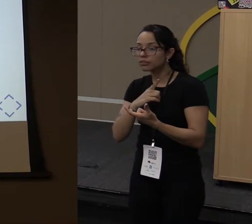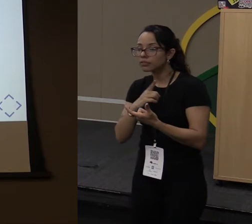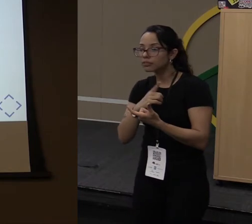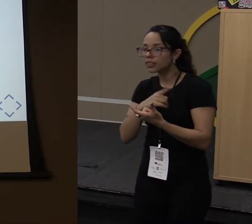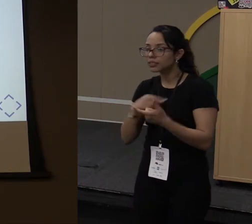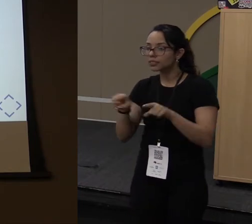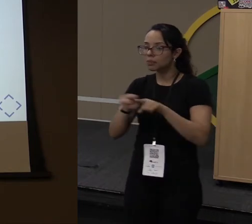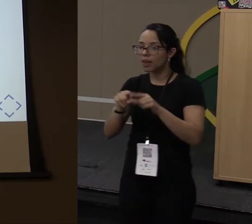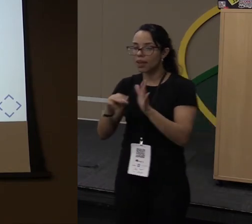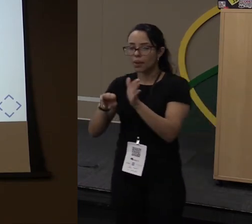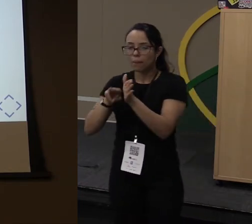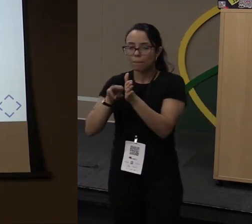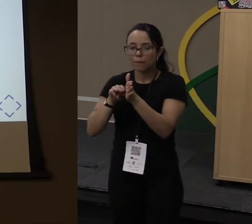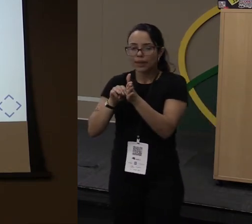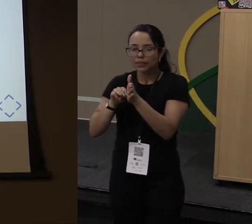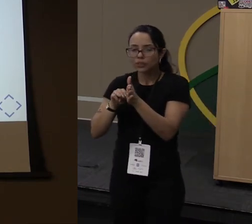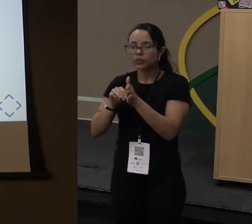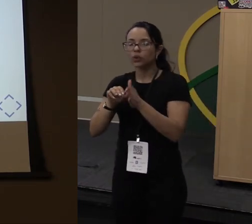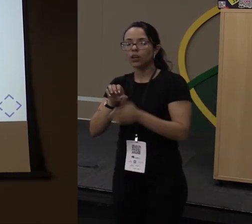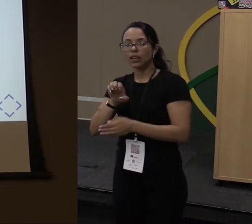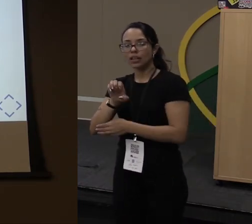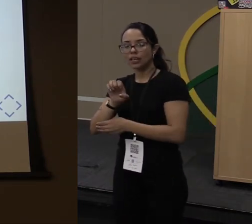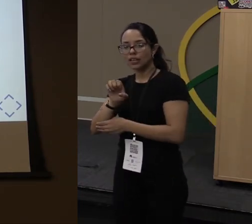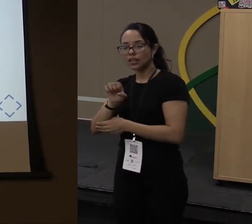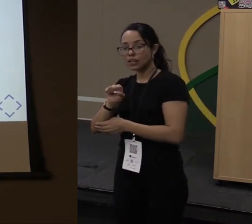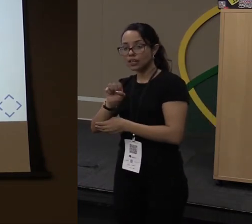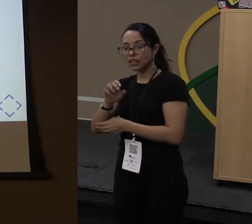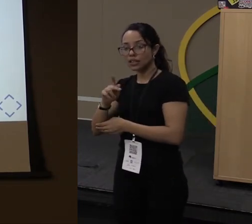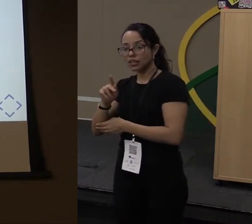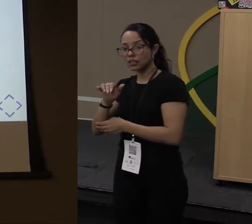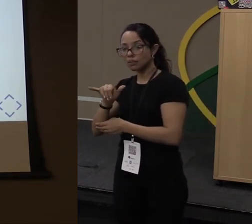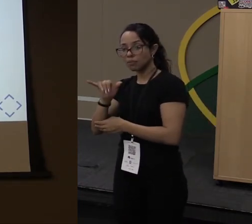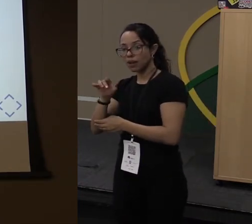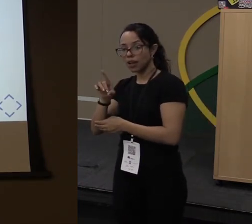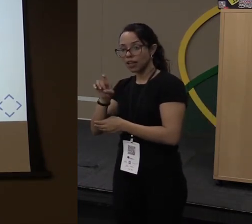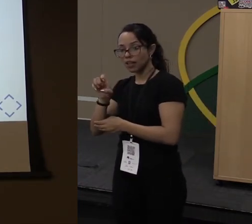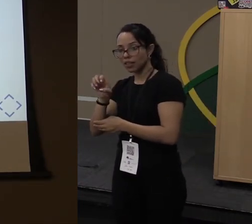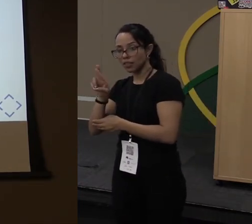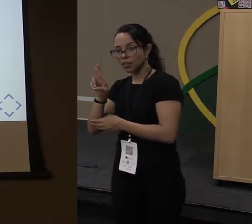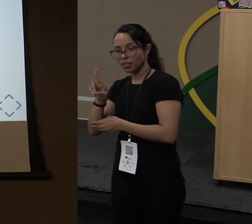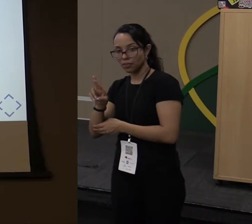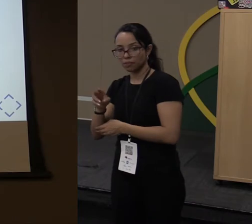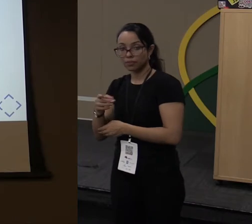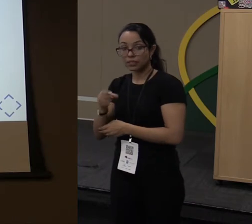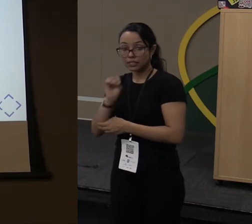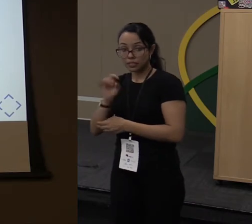implementado, para quem quiser usar, ele já identifica para mim se aquele número é um número primo.